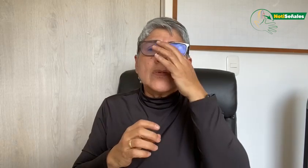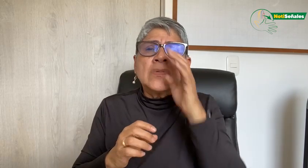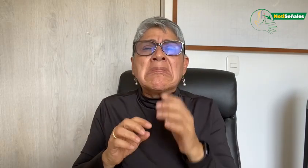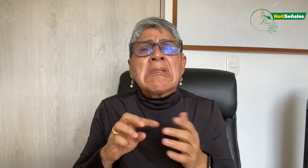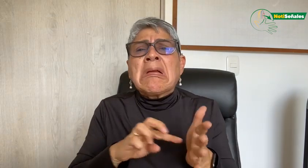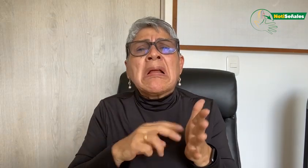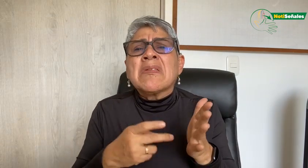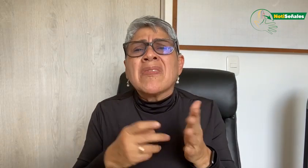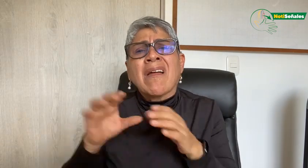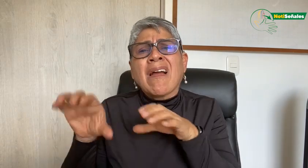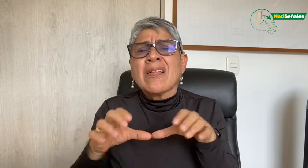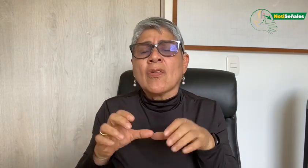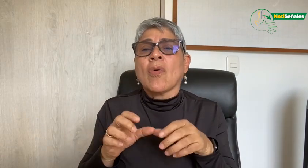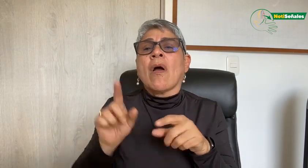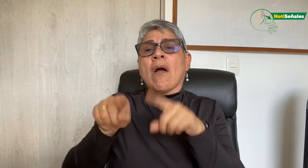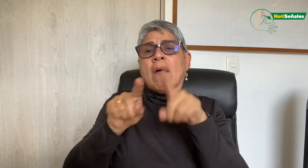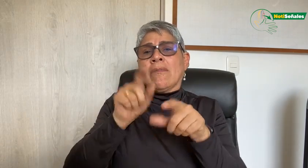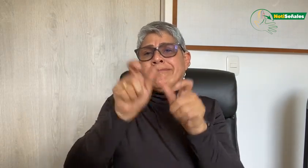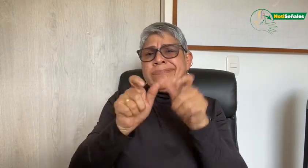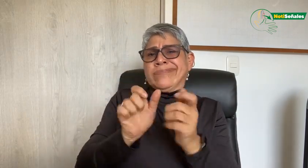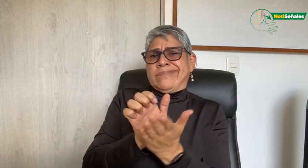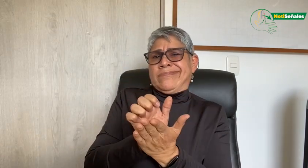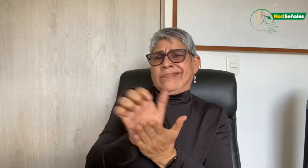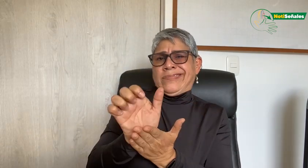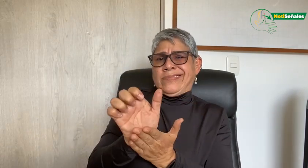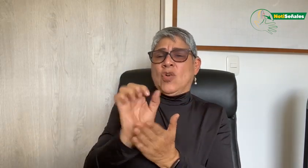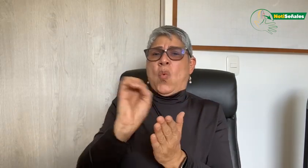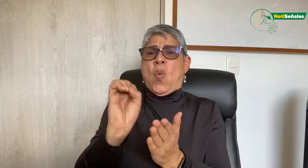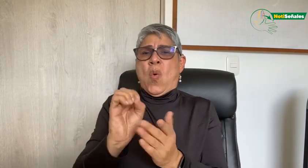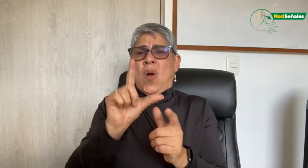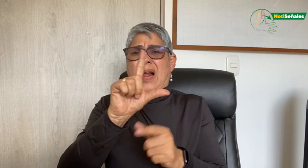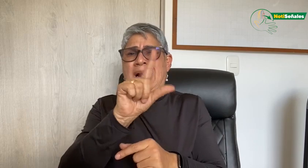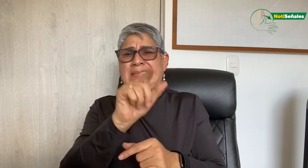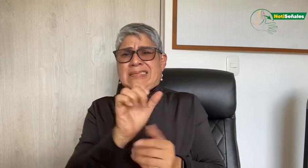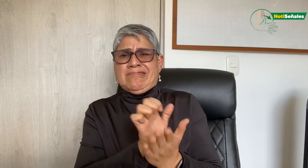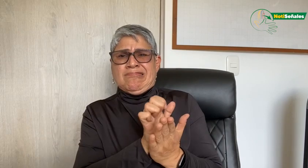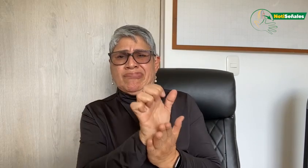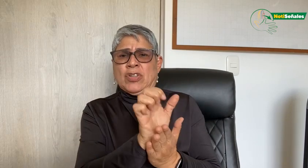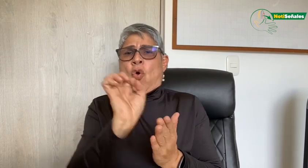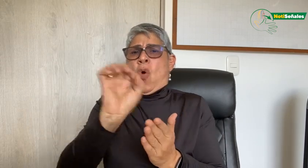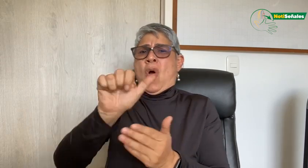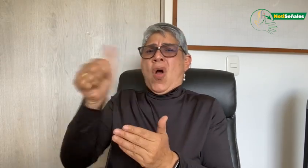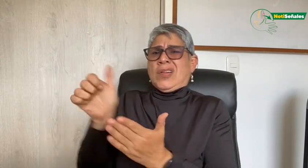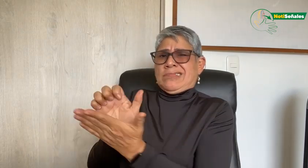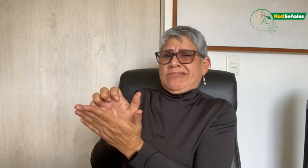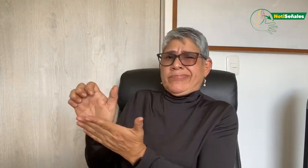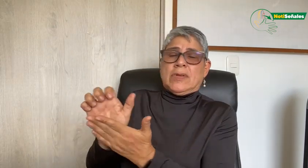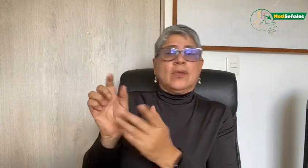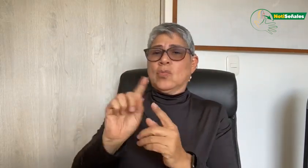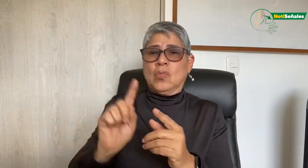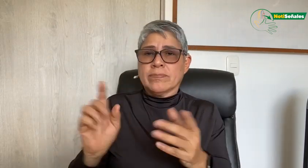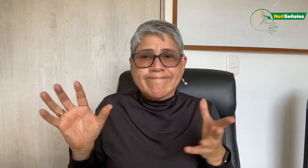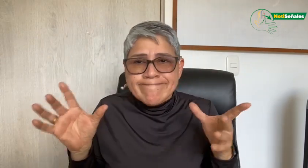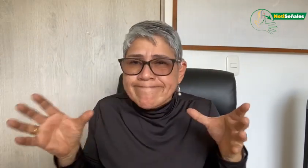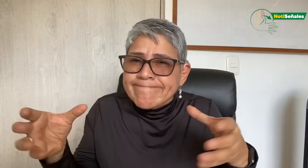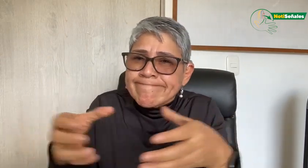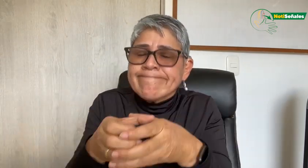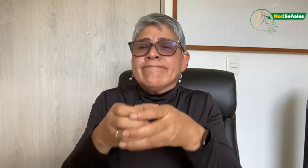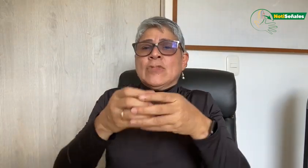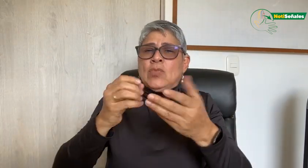El tercero se enmarca en acciones. ¿A qué me refiero? El objetivo es eliminar barreras actitudinales de rechazo a personas